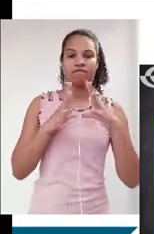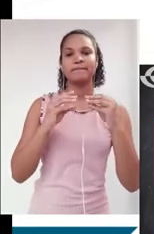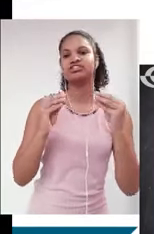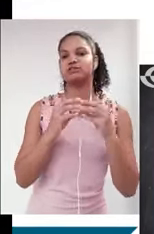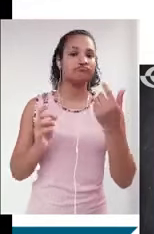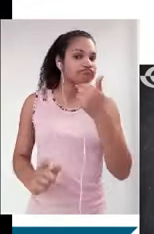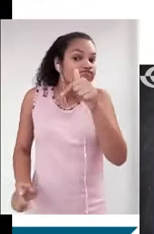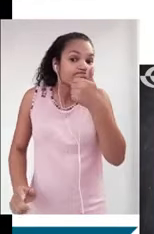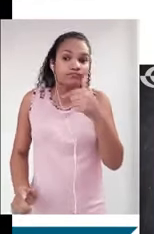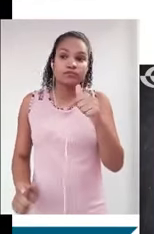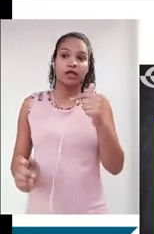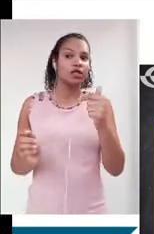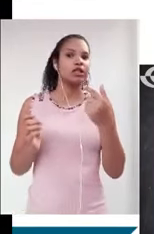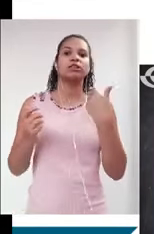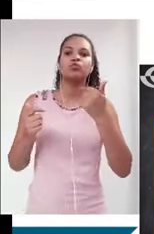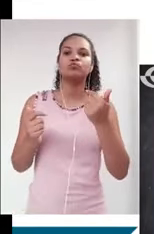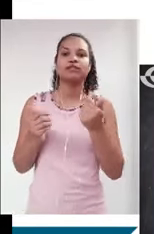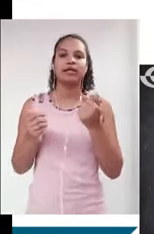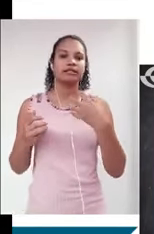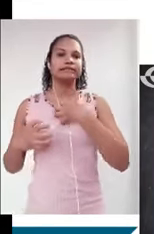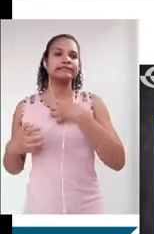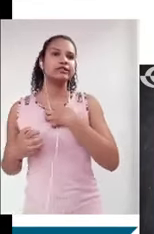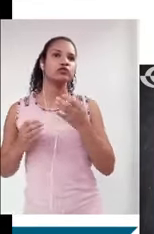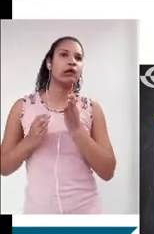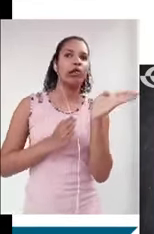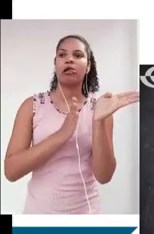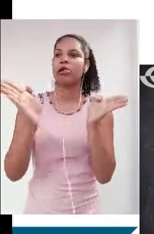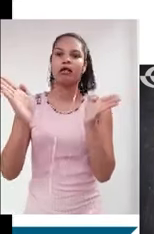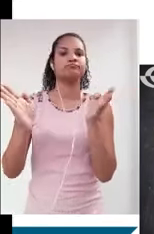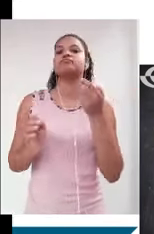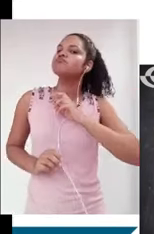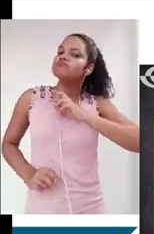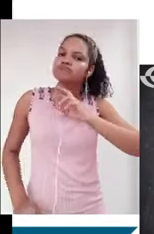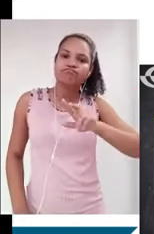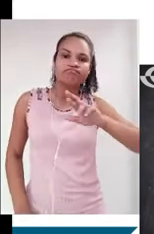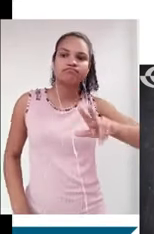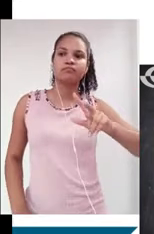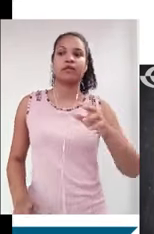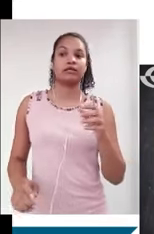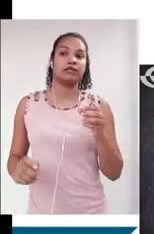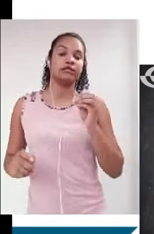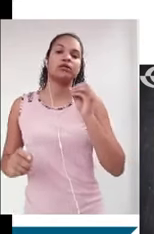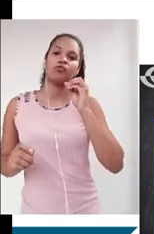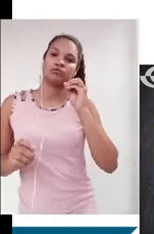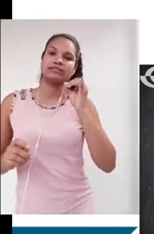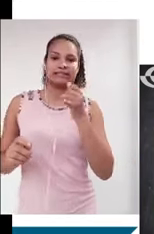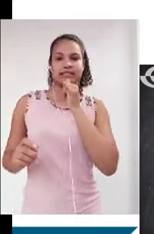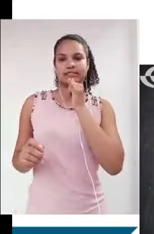diretas, que não vão exigir a ambiguidade, não vão ter ambiguidades presentes. Então, quando nós tivemos a persistência da violência contra a mulher,